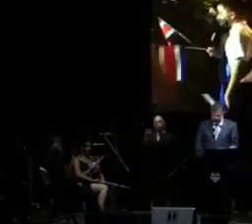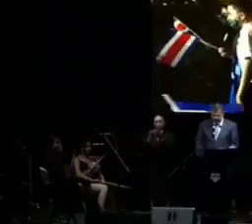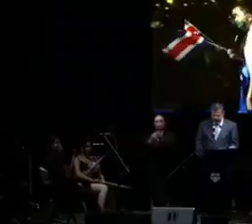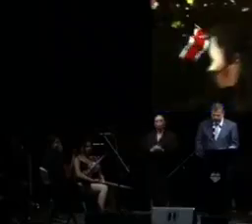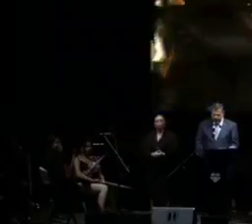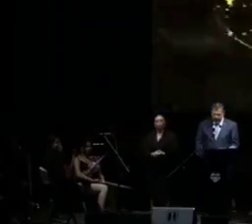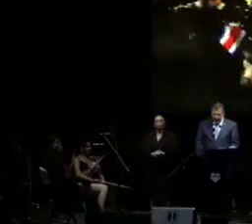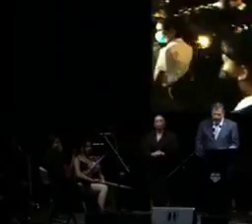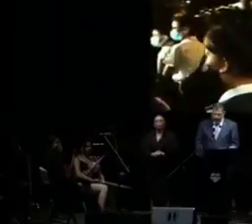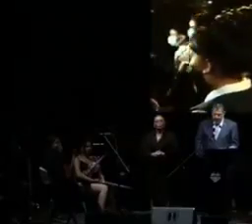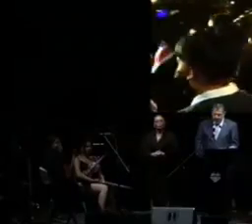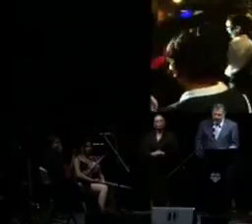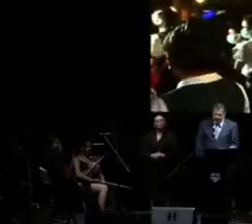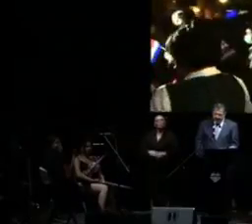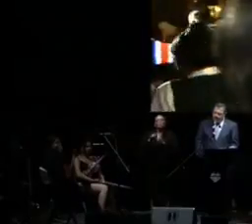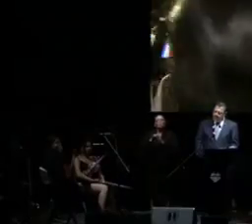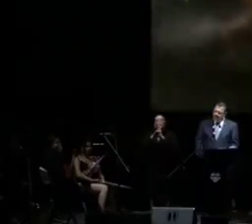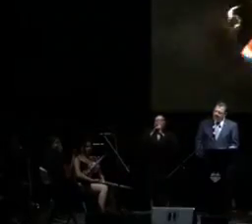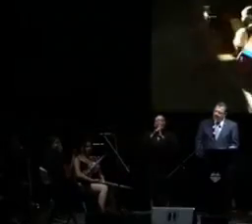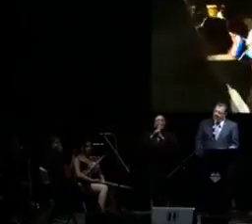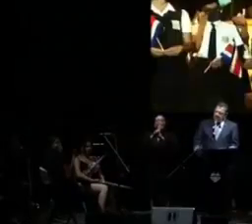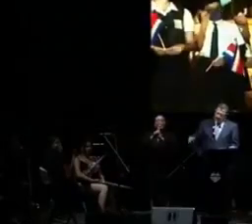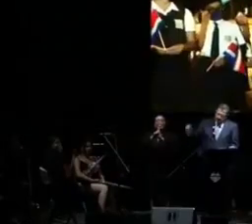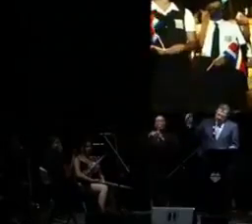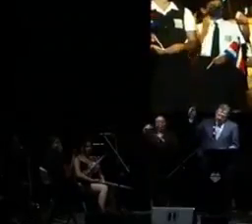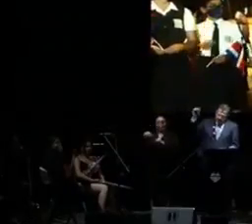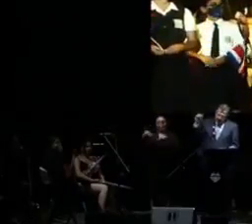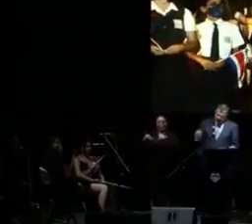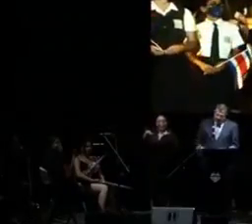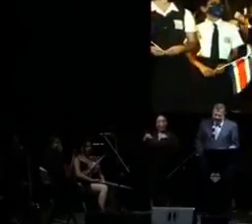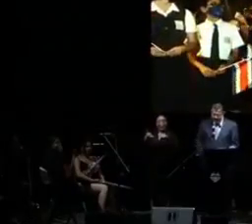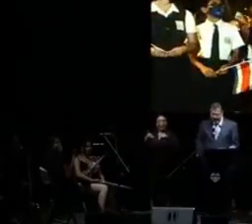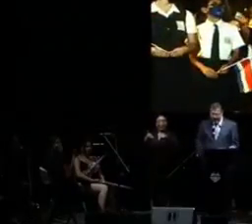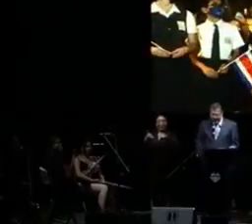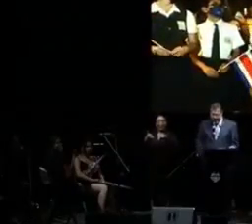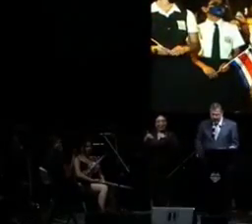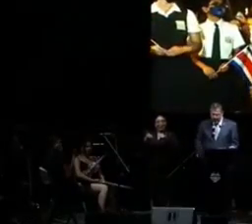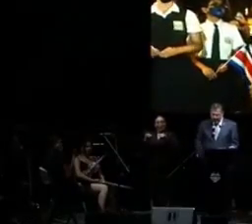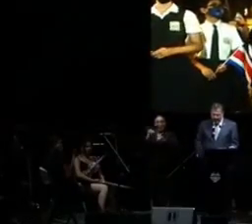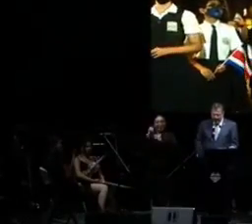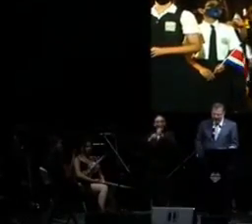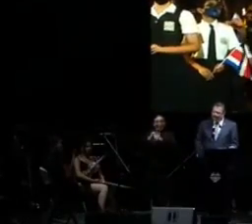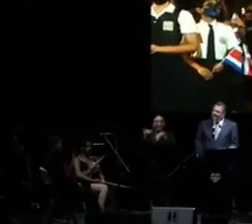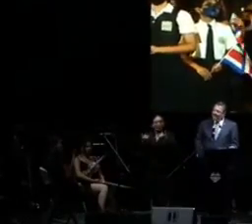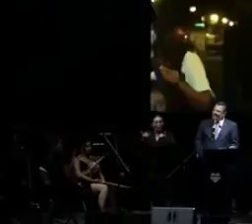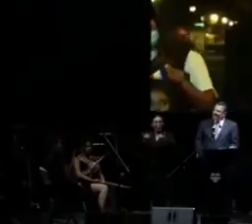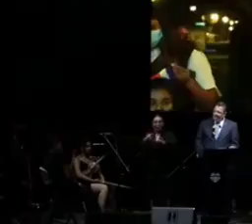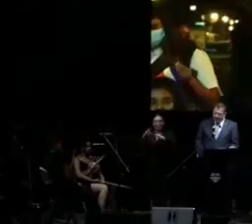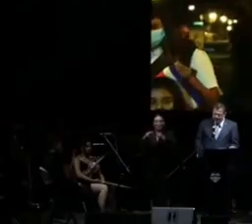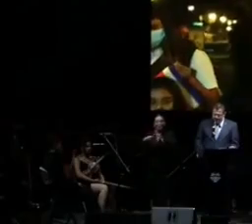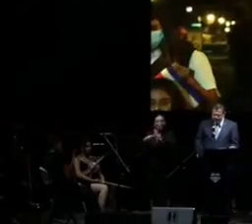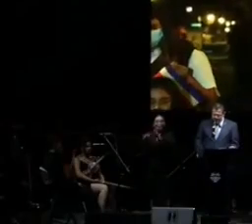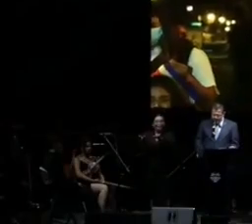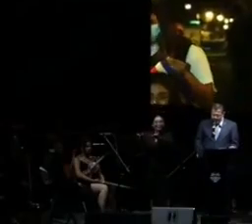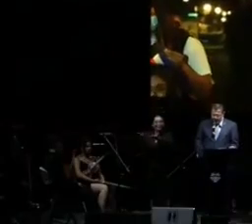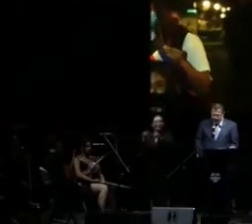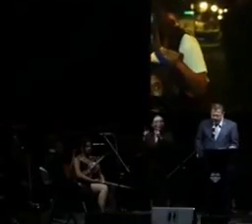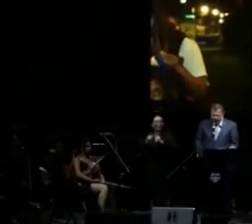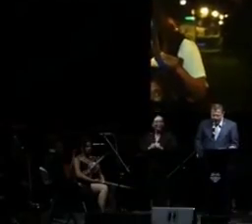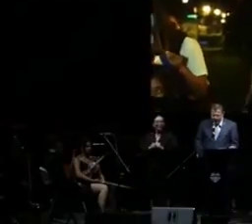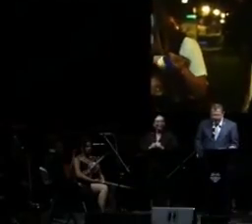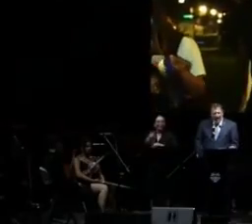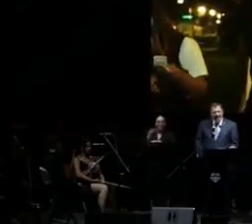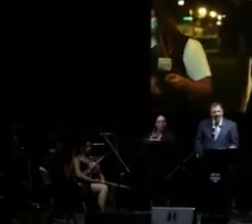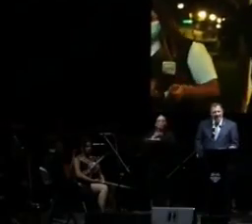Y el ejemplo de este milenio para Costa Rica, el que vamos a dar, debe ser llevar